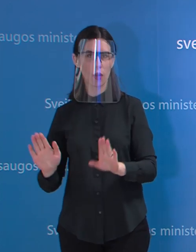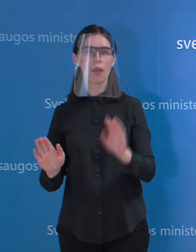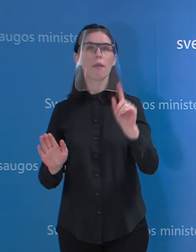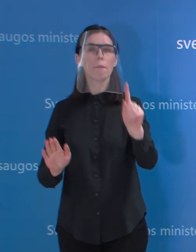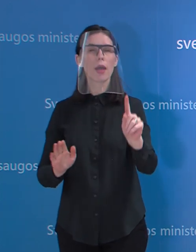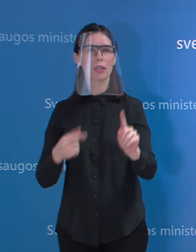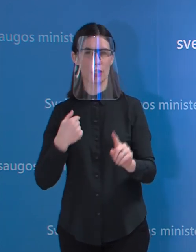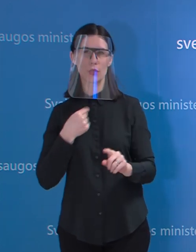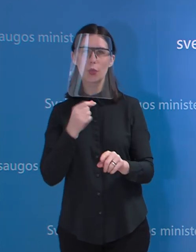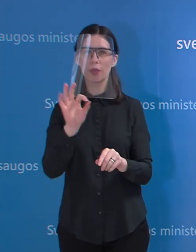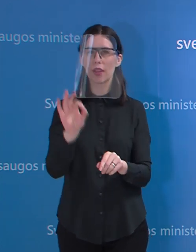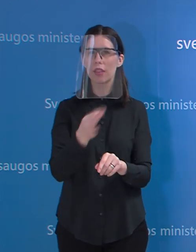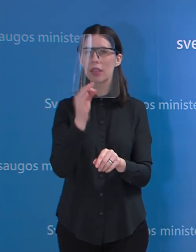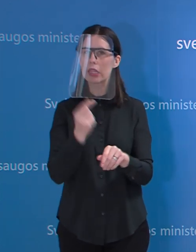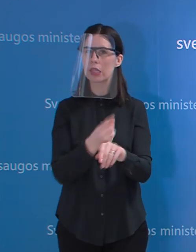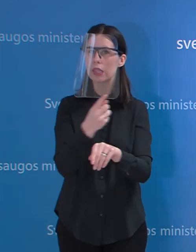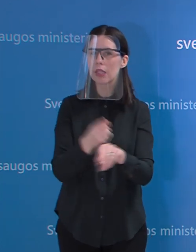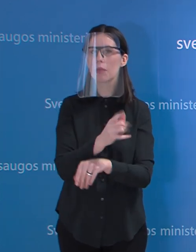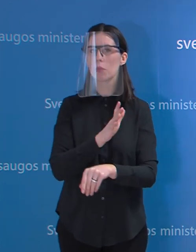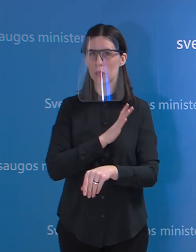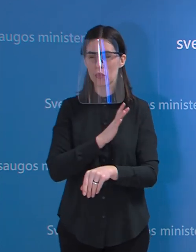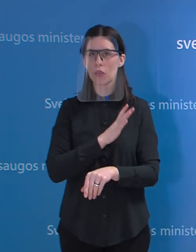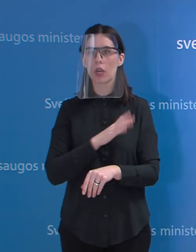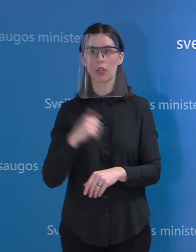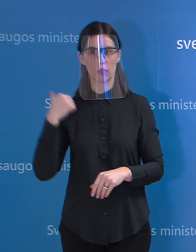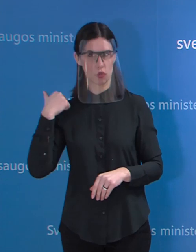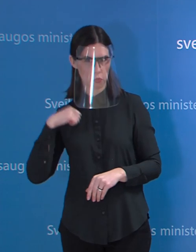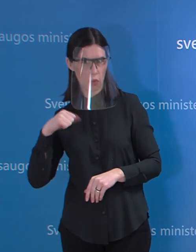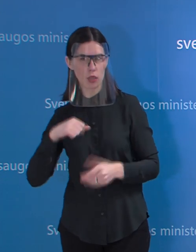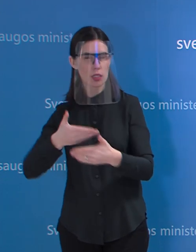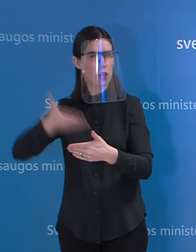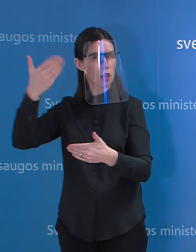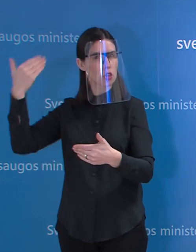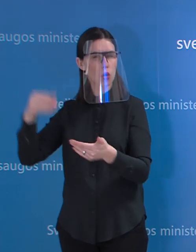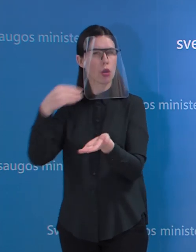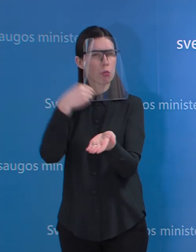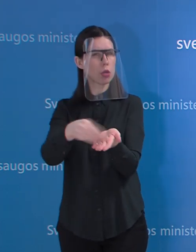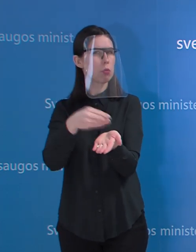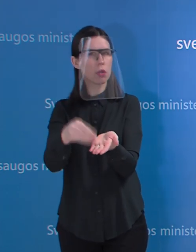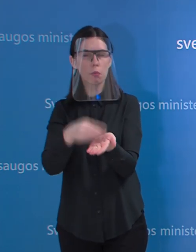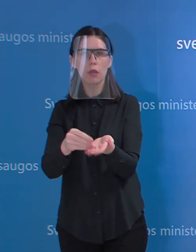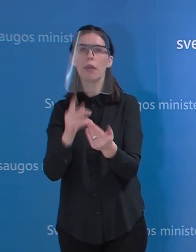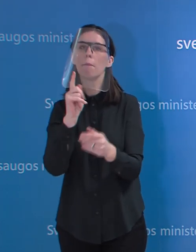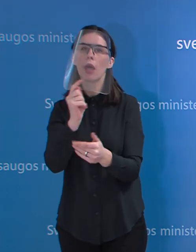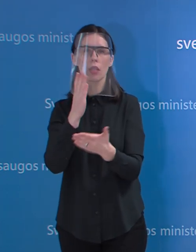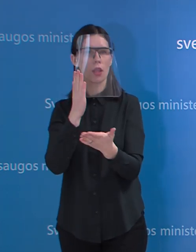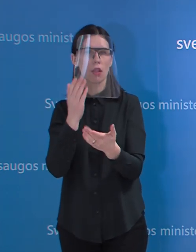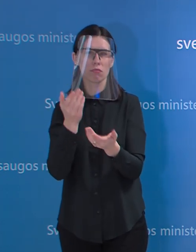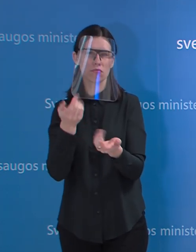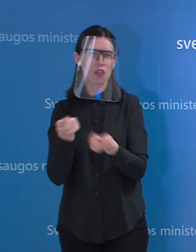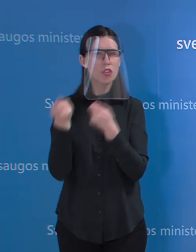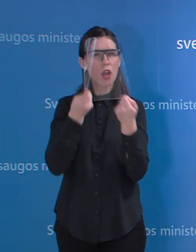kaukes, kurių tuo metu ir nerekomenduojama buvo naudoti. Jų ir net ir